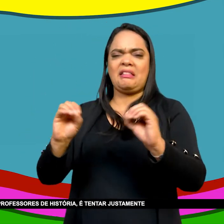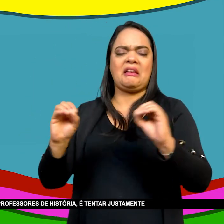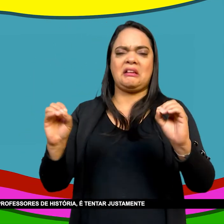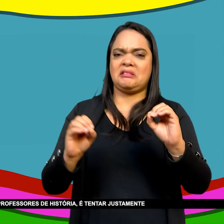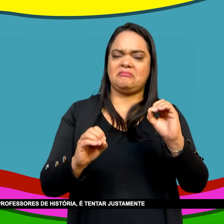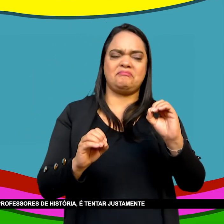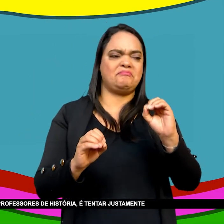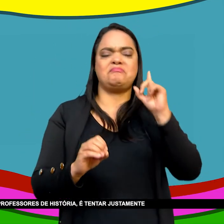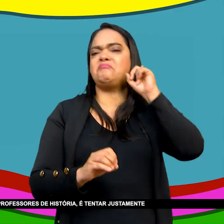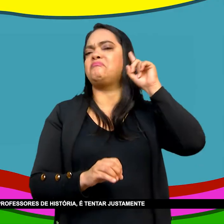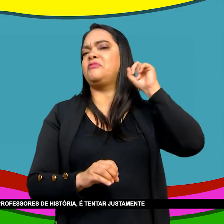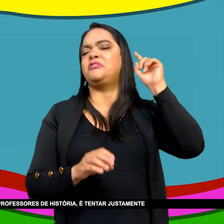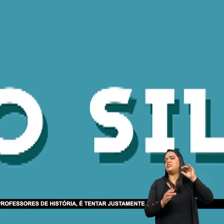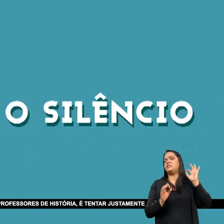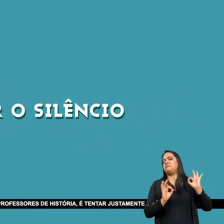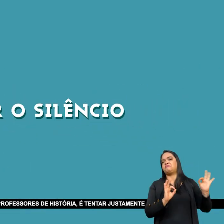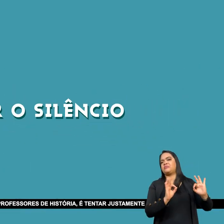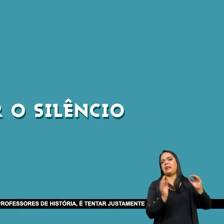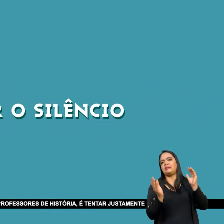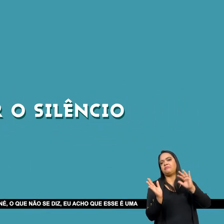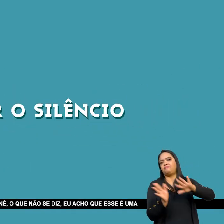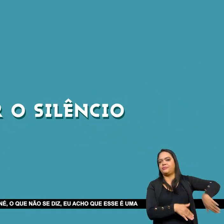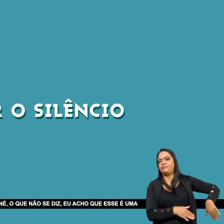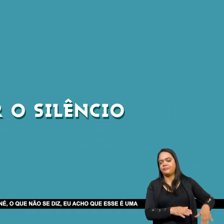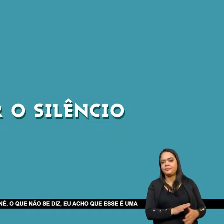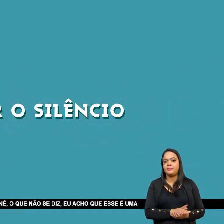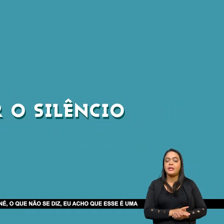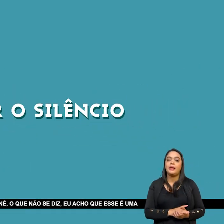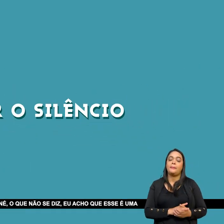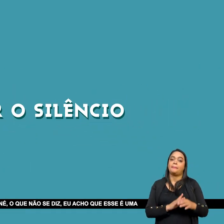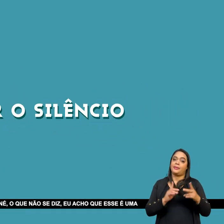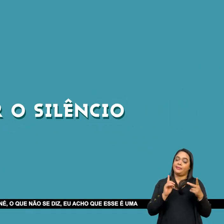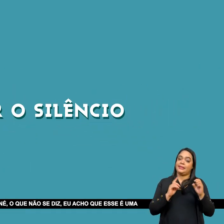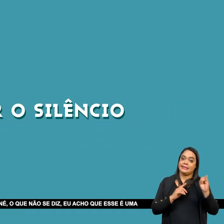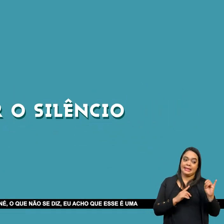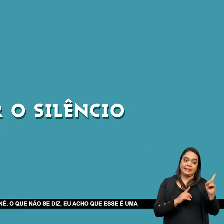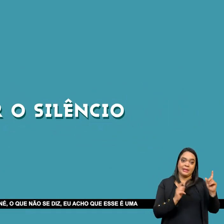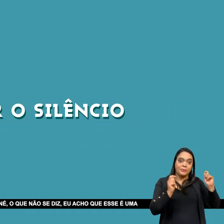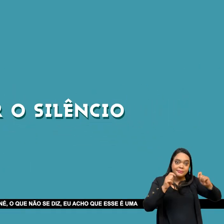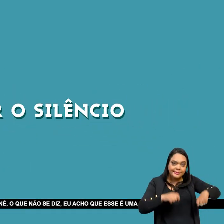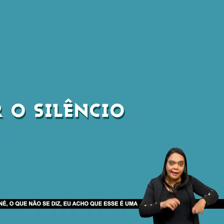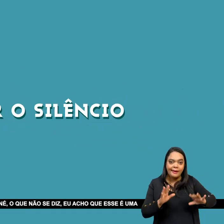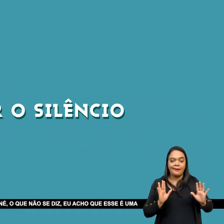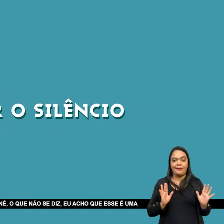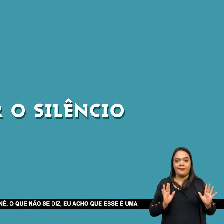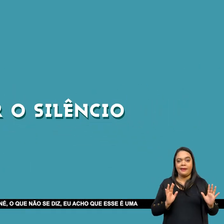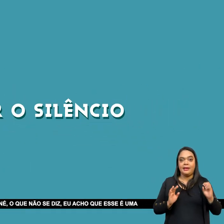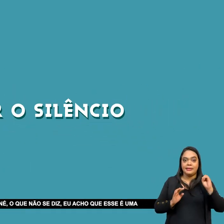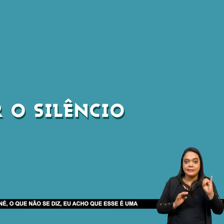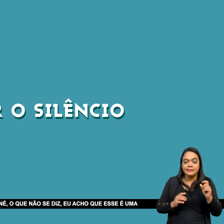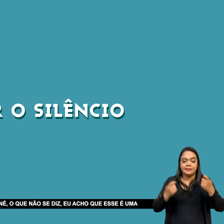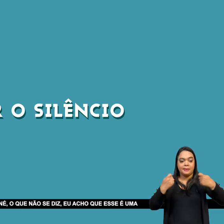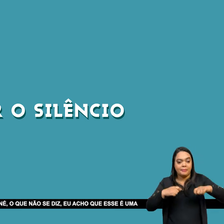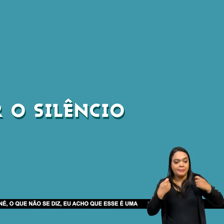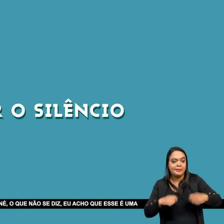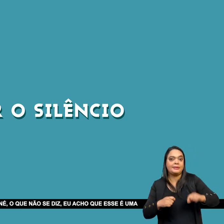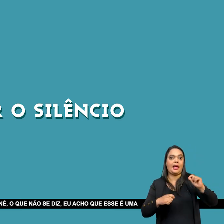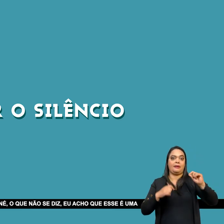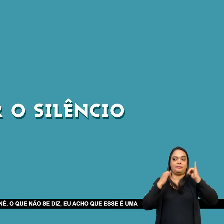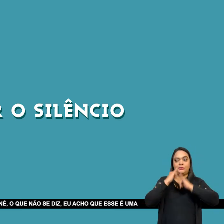Professores de história É tentar justamente Romper esse silêncio E mostrar O que